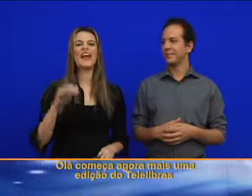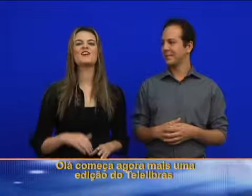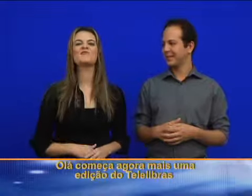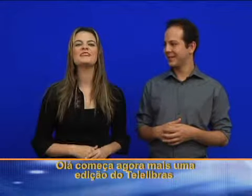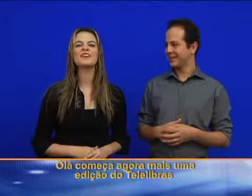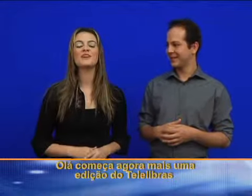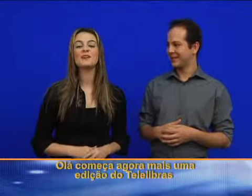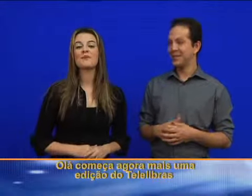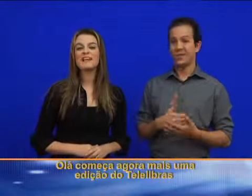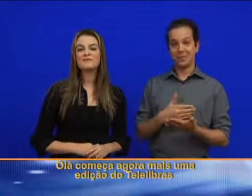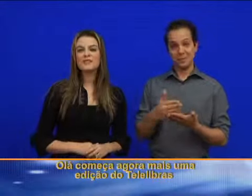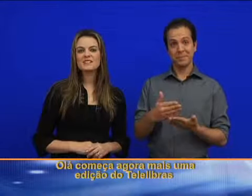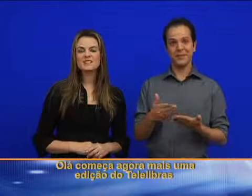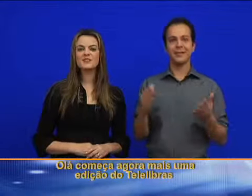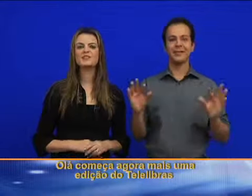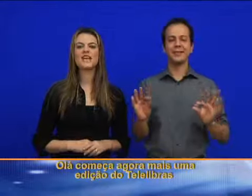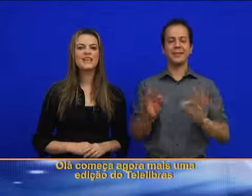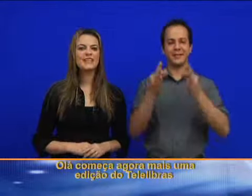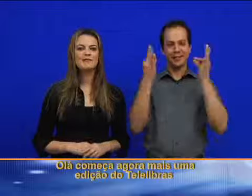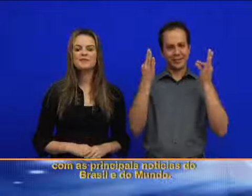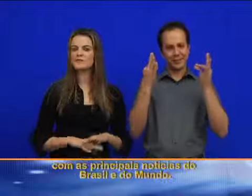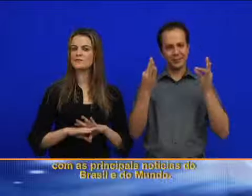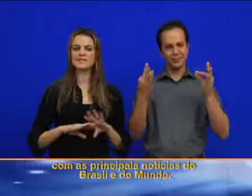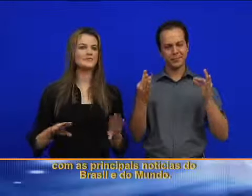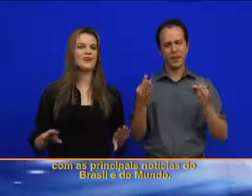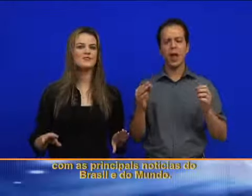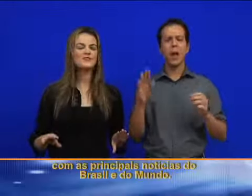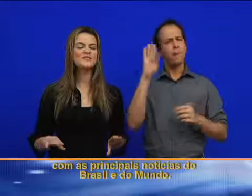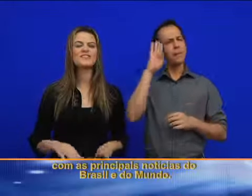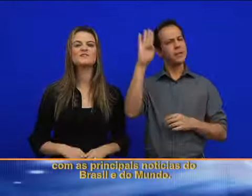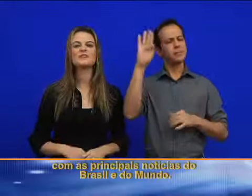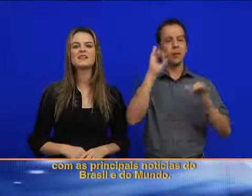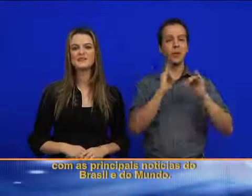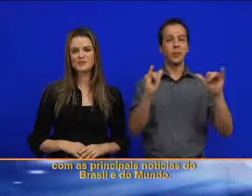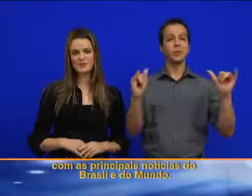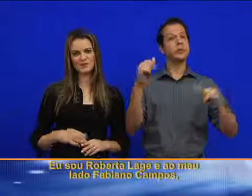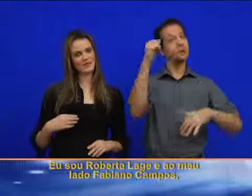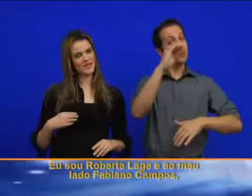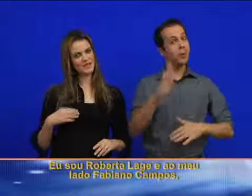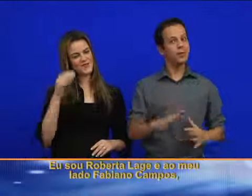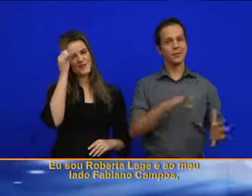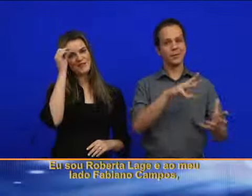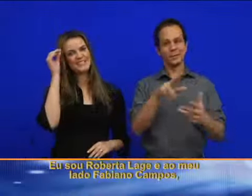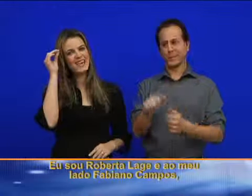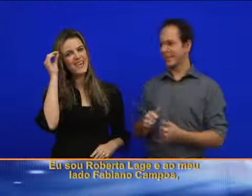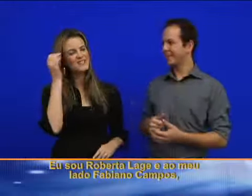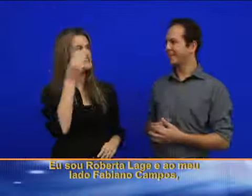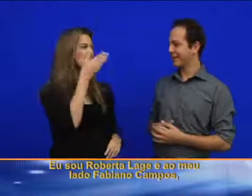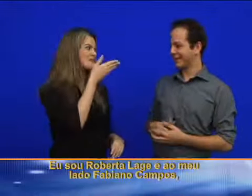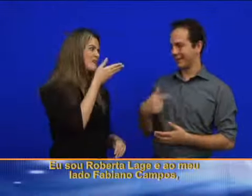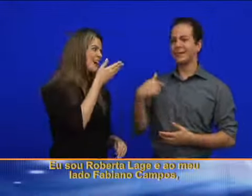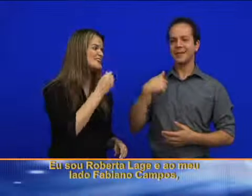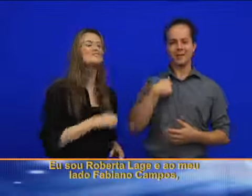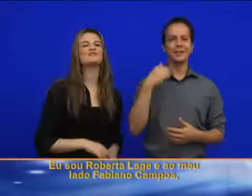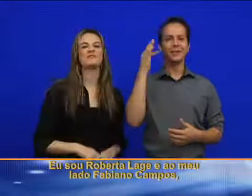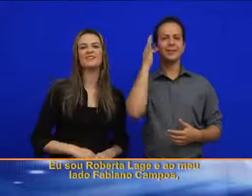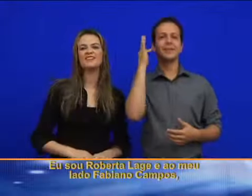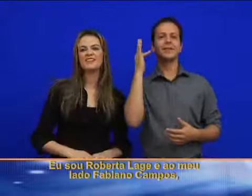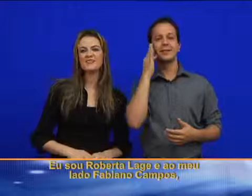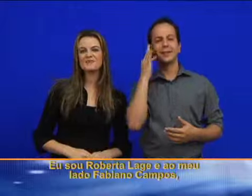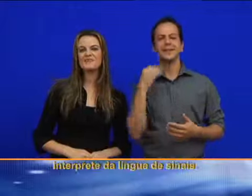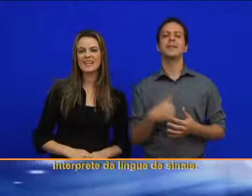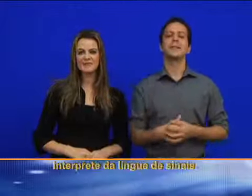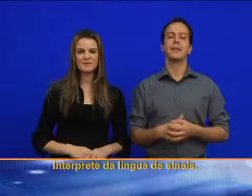Olá, começa agora mais uma edição do Telelivras com as principais notícias do Brasil e do mundo. Eu sou Roberta Laje e ao meu lado,